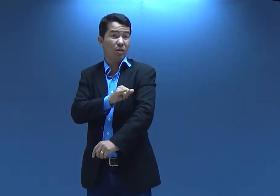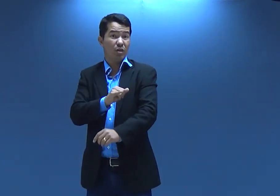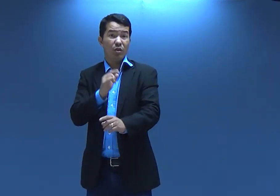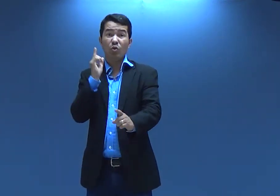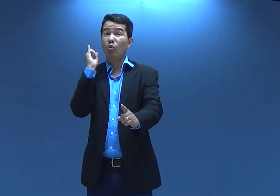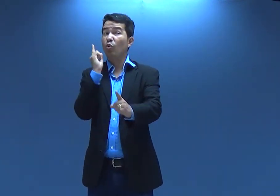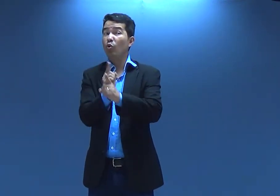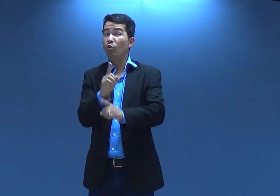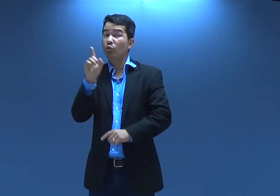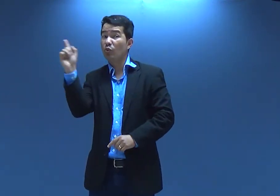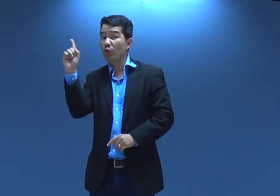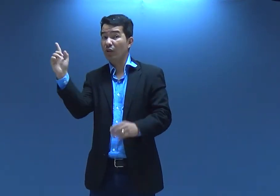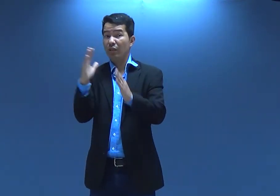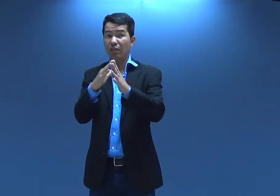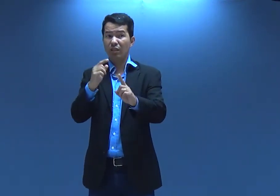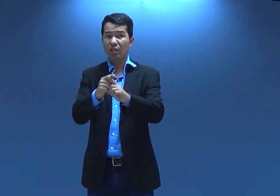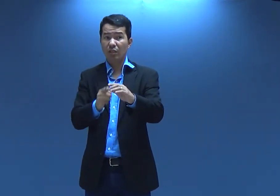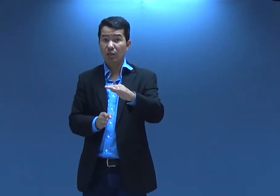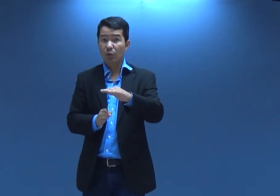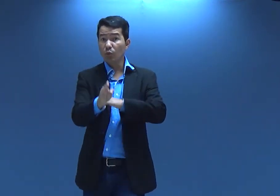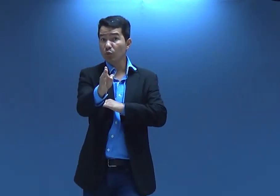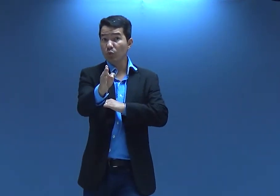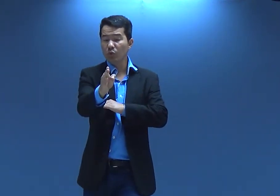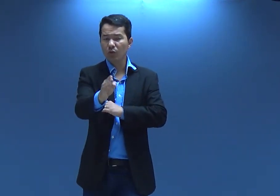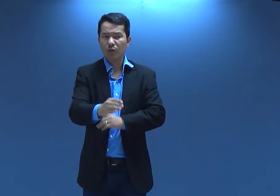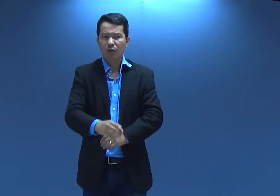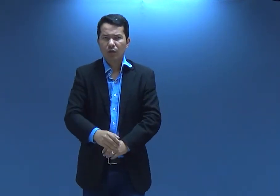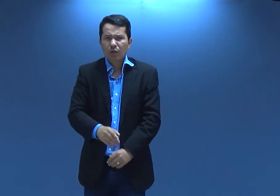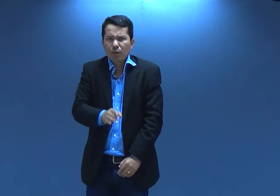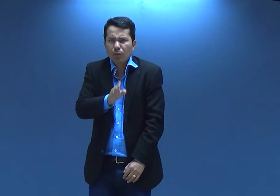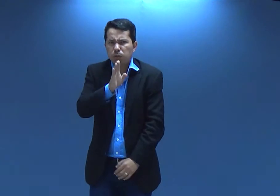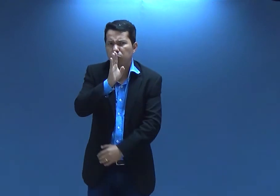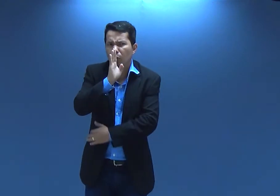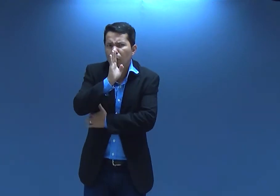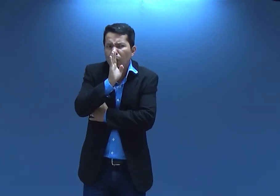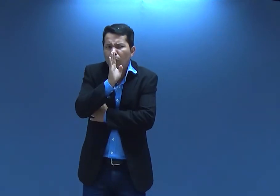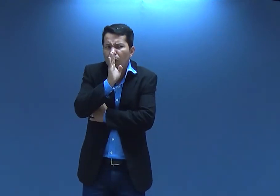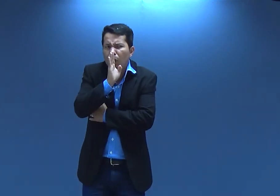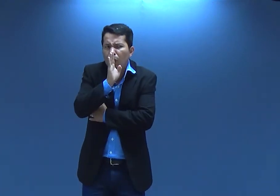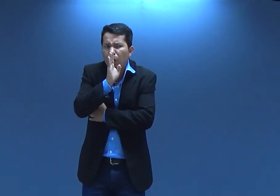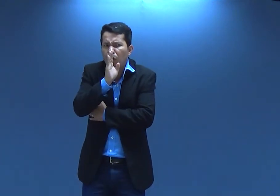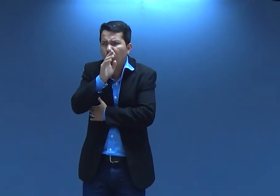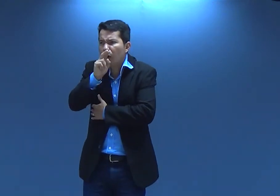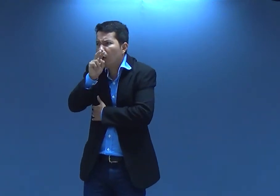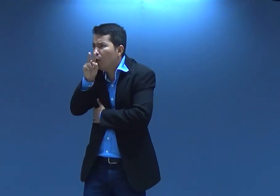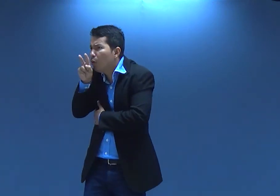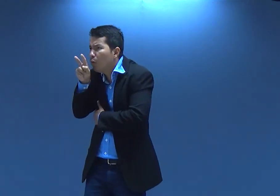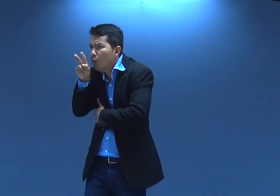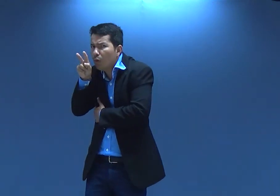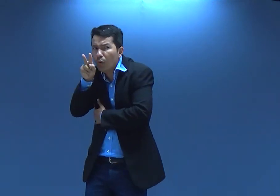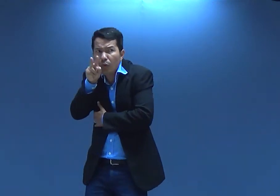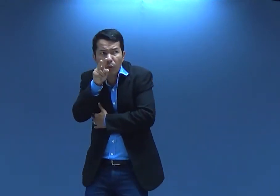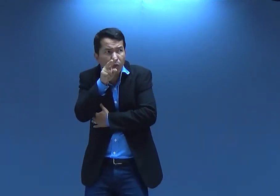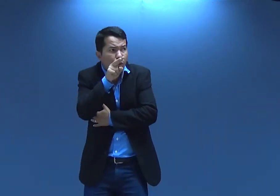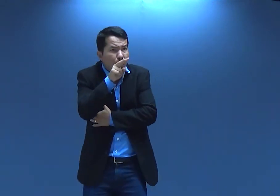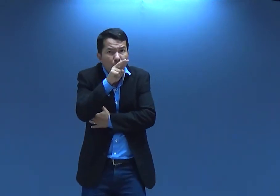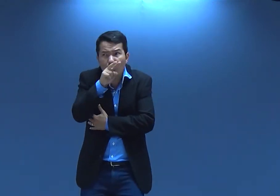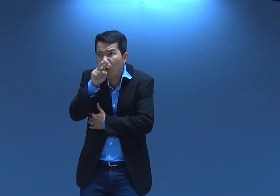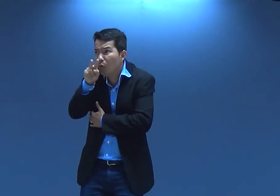isso e lá ele encontrou a igreja e ele entrou ficou bem quietinho e ele olhava as coisas ele